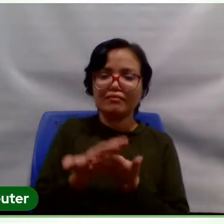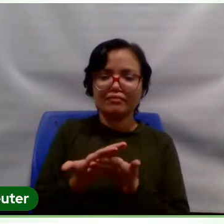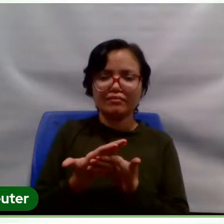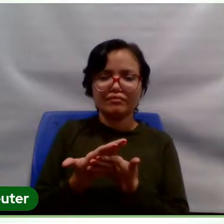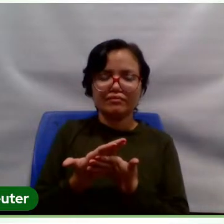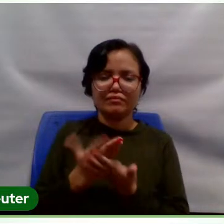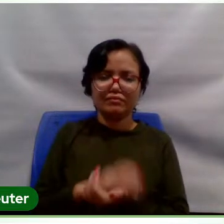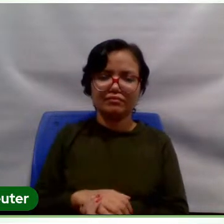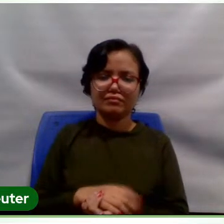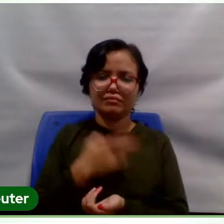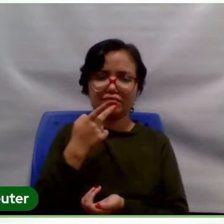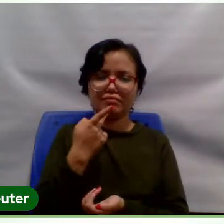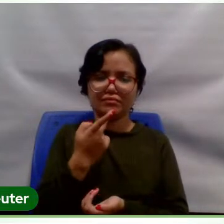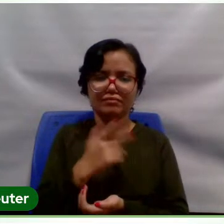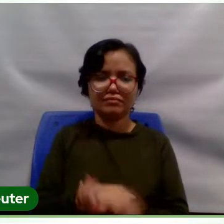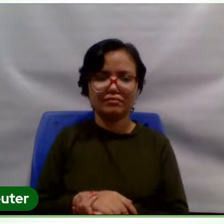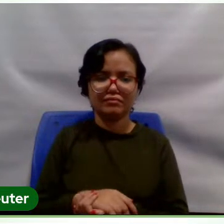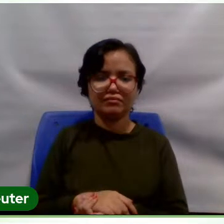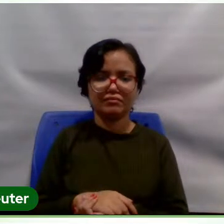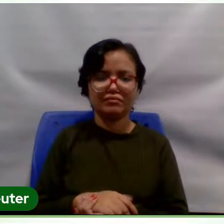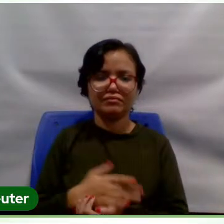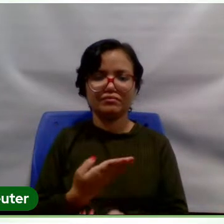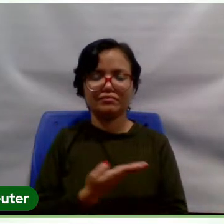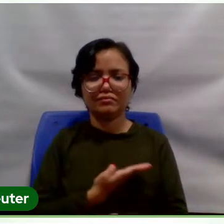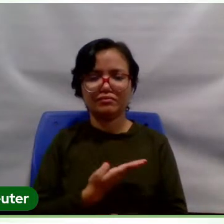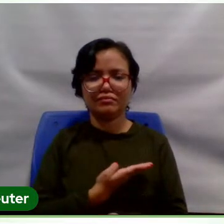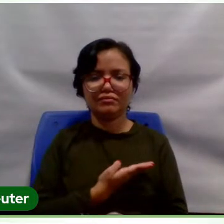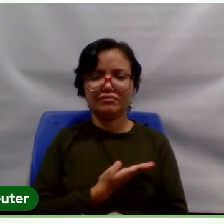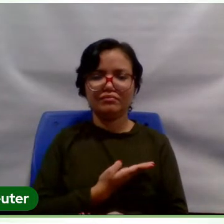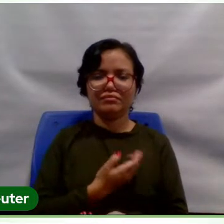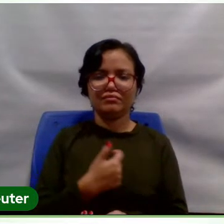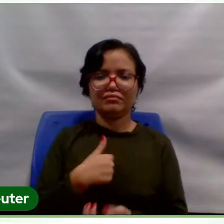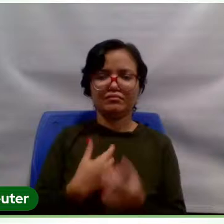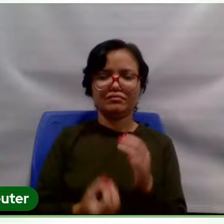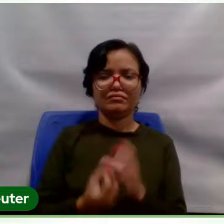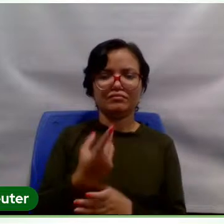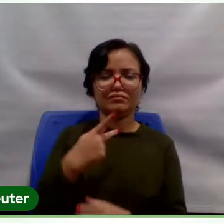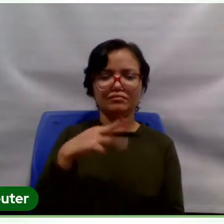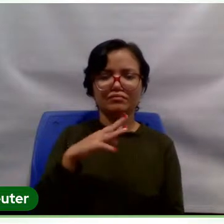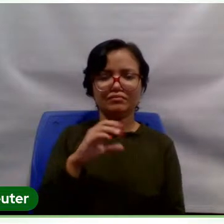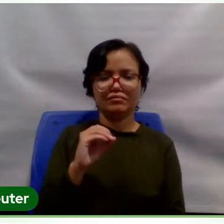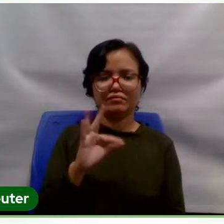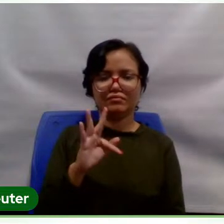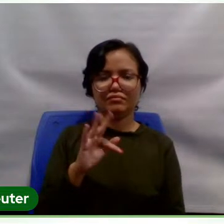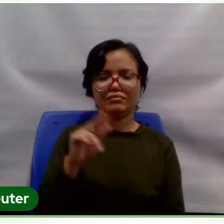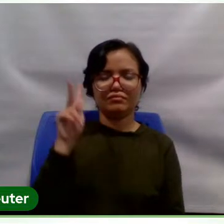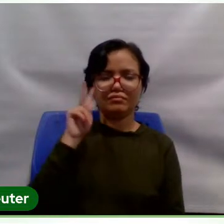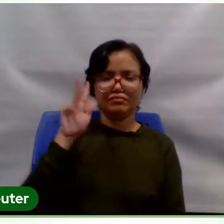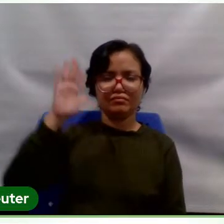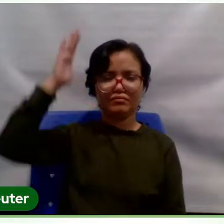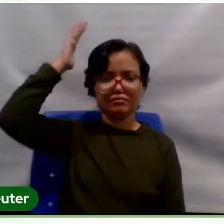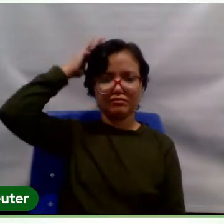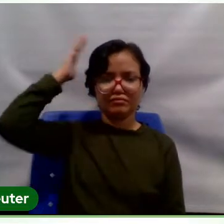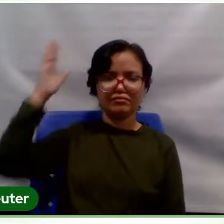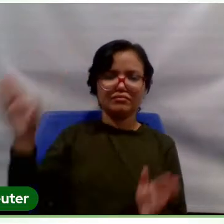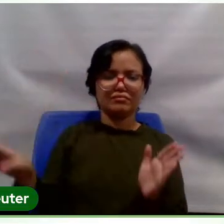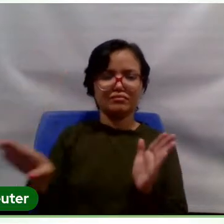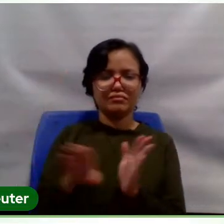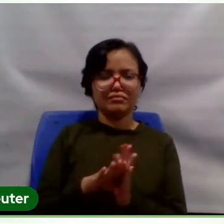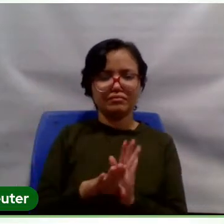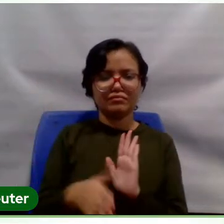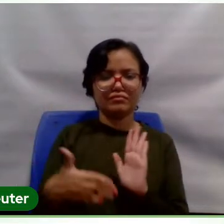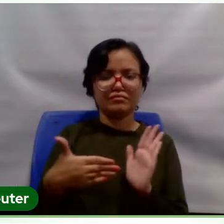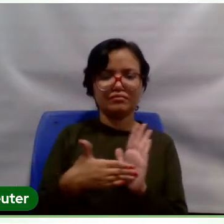saí de lá e disse para os amigos, eu vou implantar o Prof. História no Pará. E cheguei com esse propósito aqui.